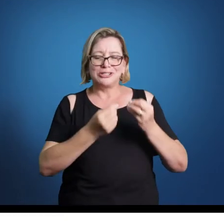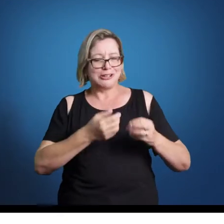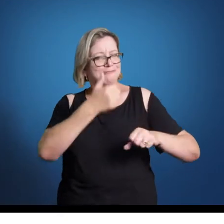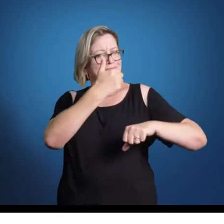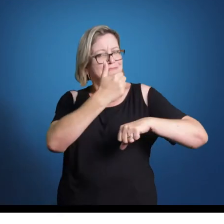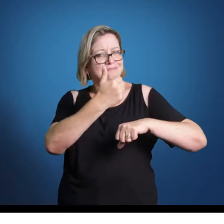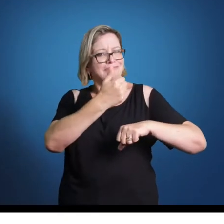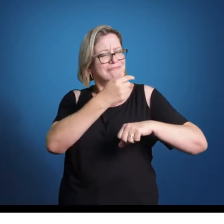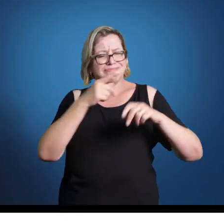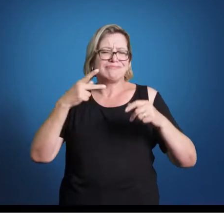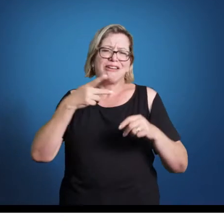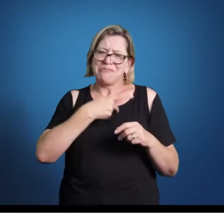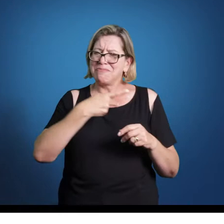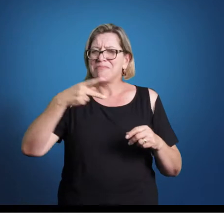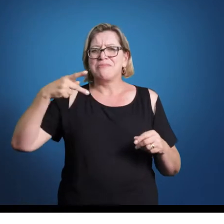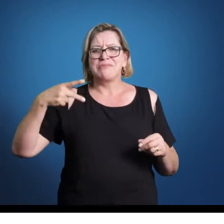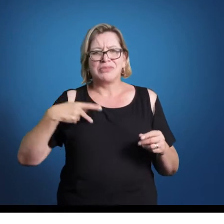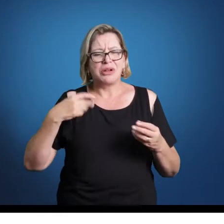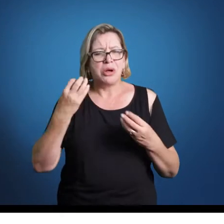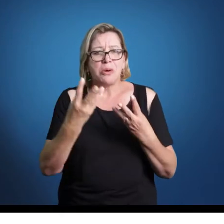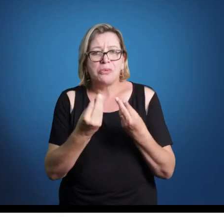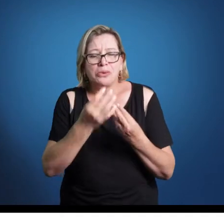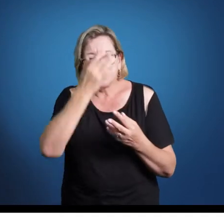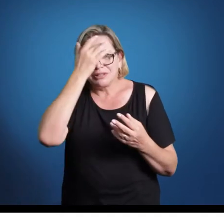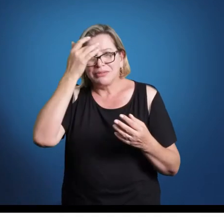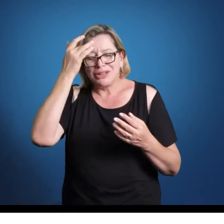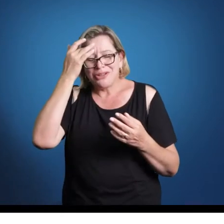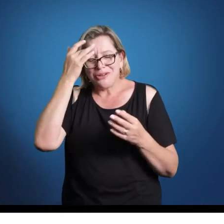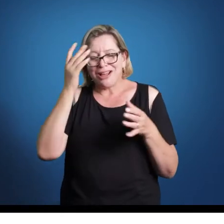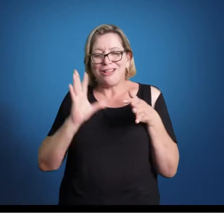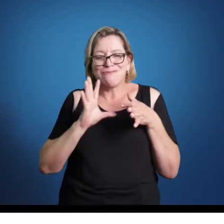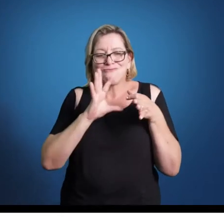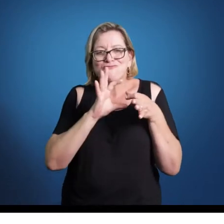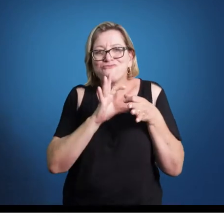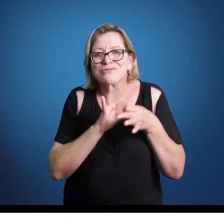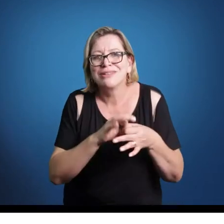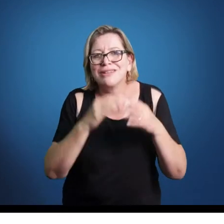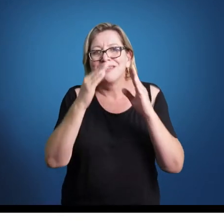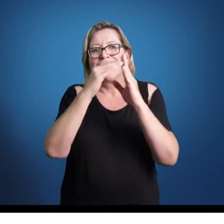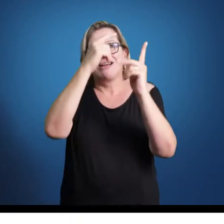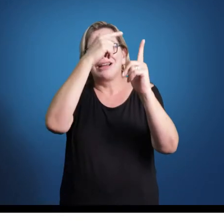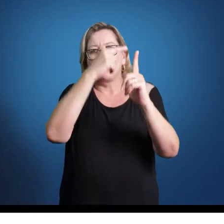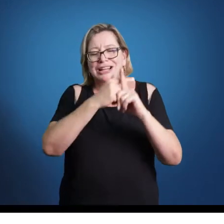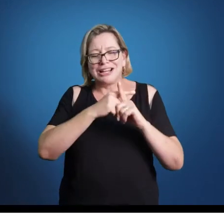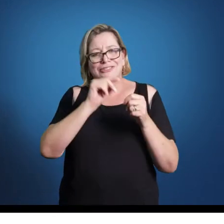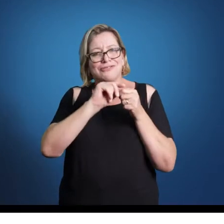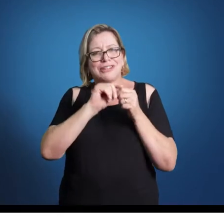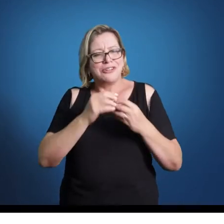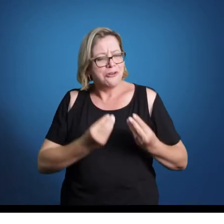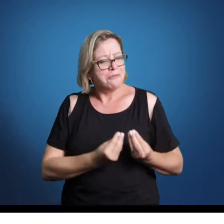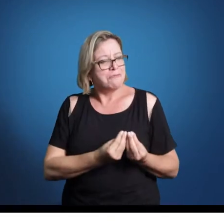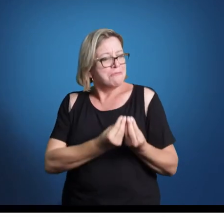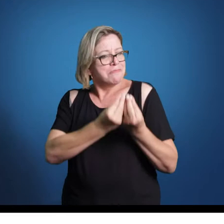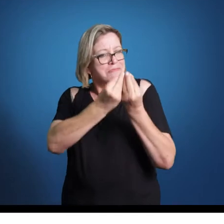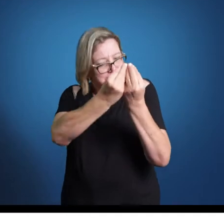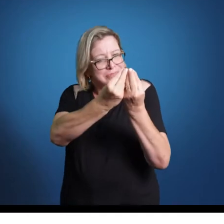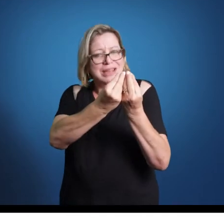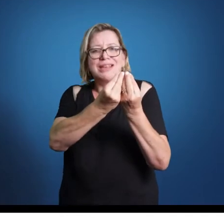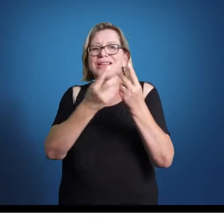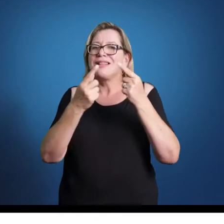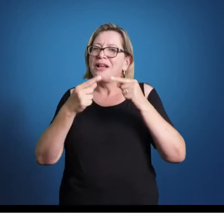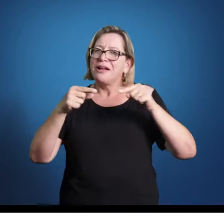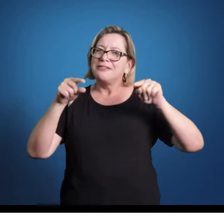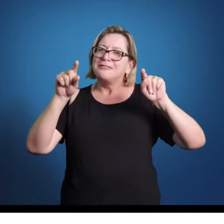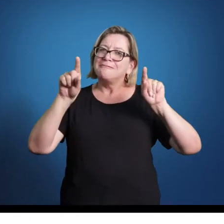ligados à igreja, que faziam ofertórios, faziam missas, faziam partes da liturgia em sua composição, ainda que